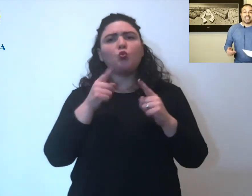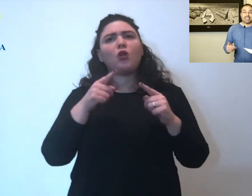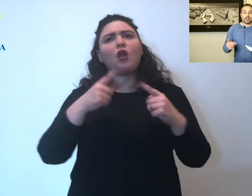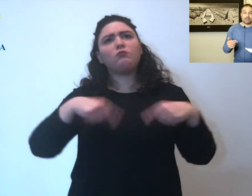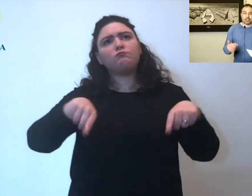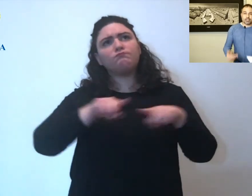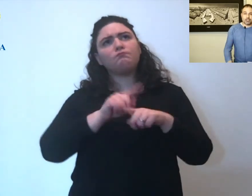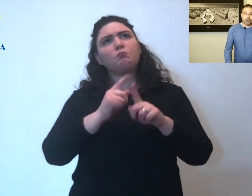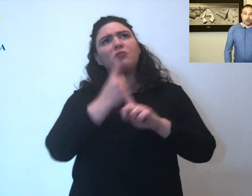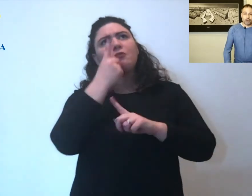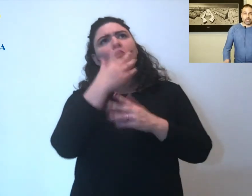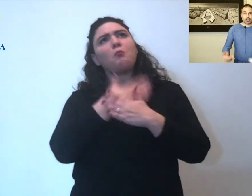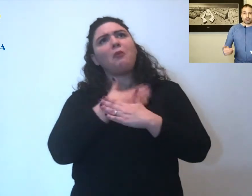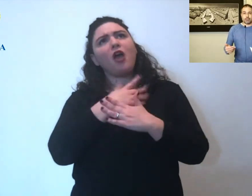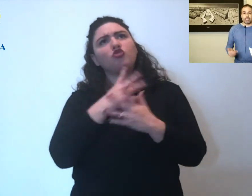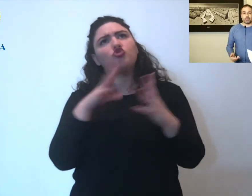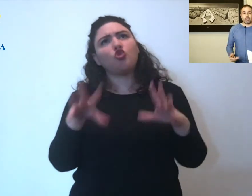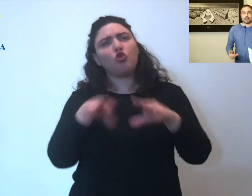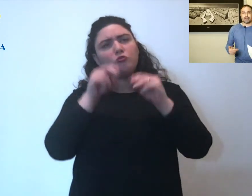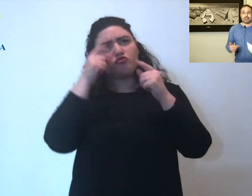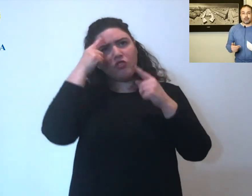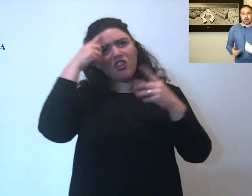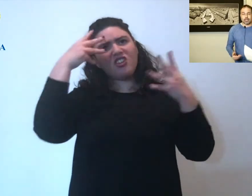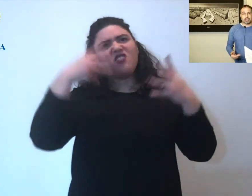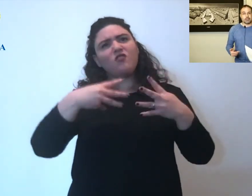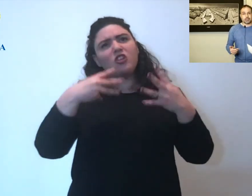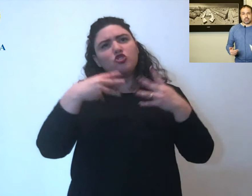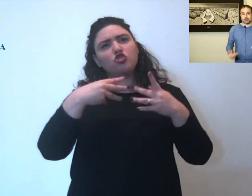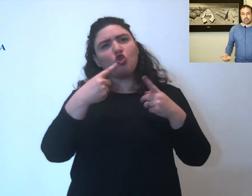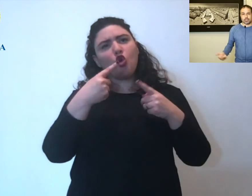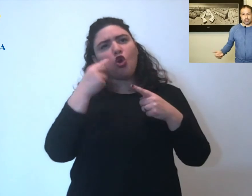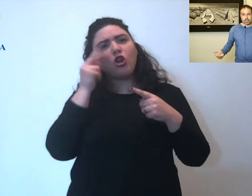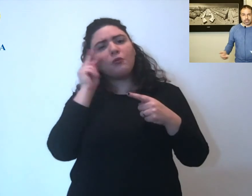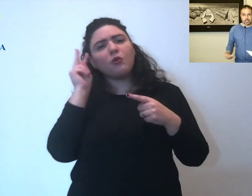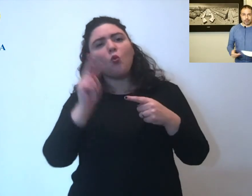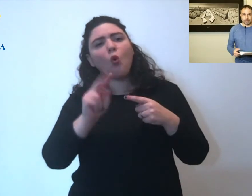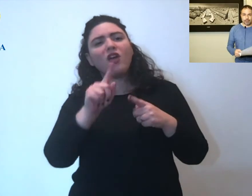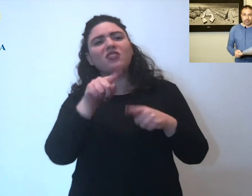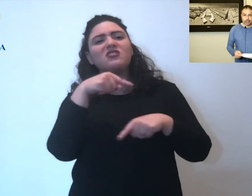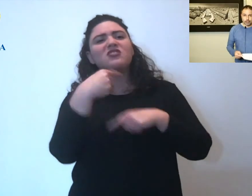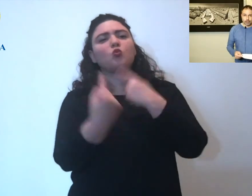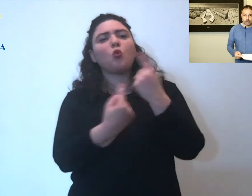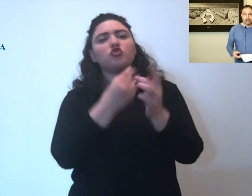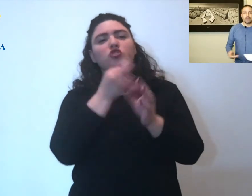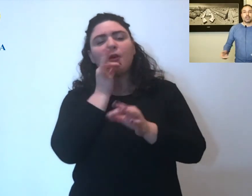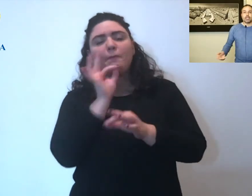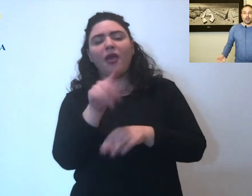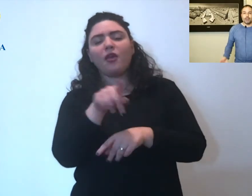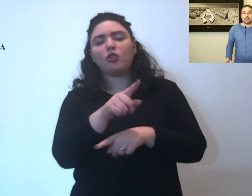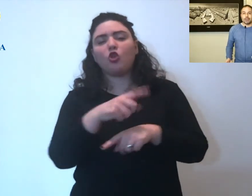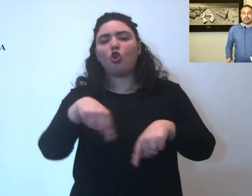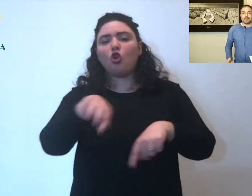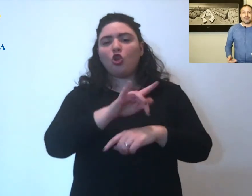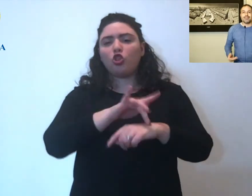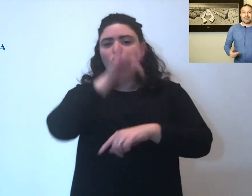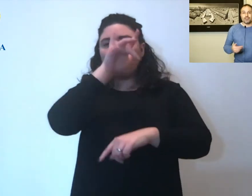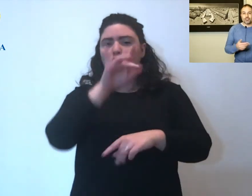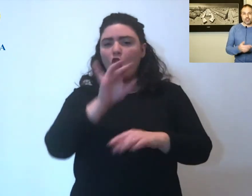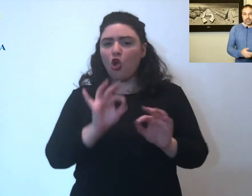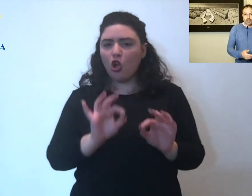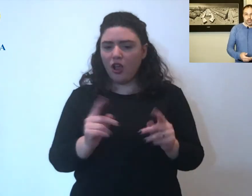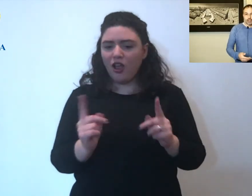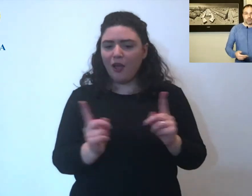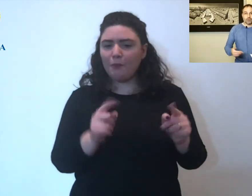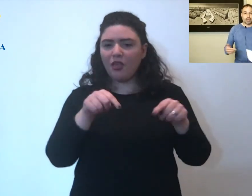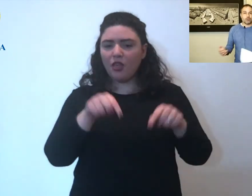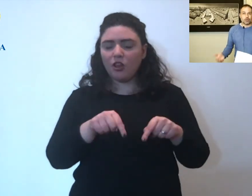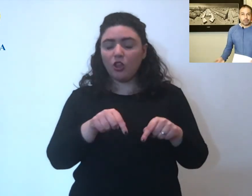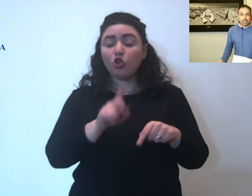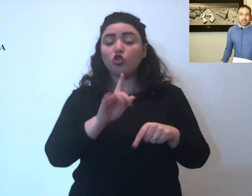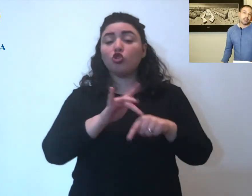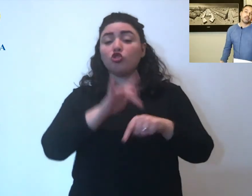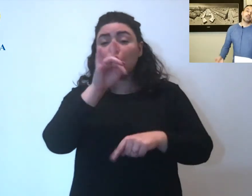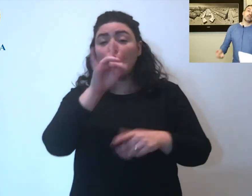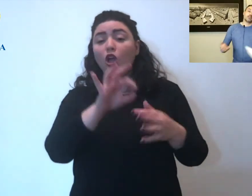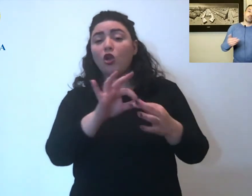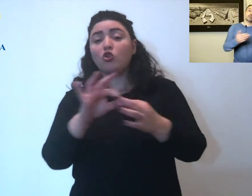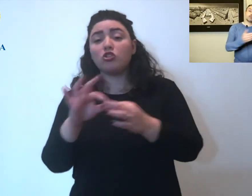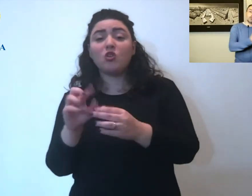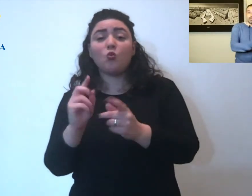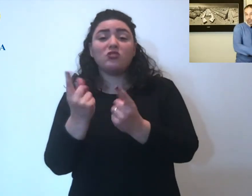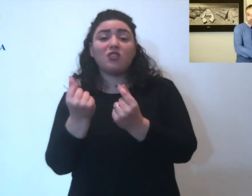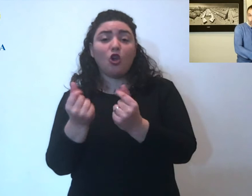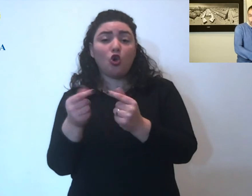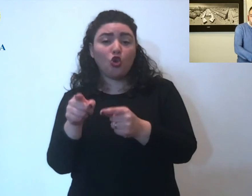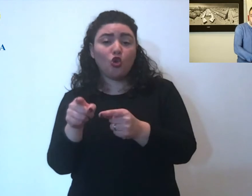vedrà delle riflessioni rispetto alla particolarissima situazione che stiamo vivendo che ovviamente incide sull'economia